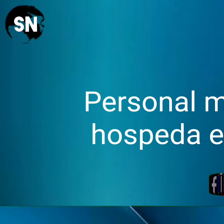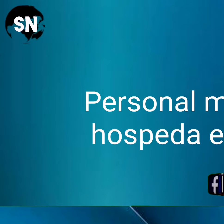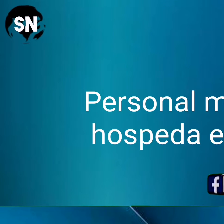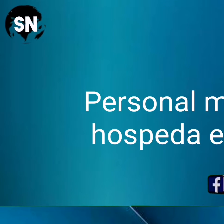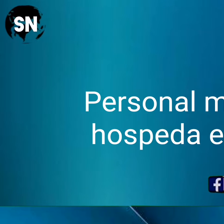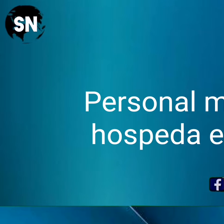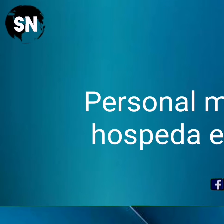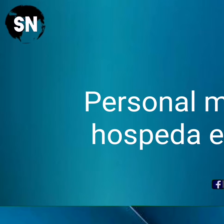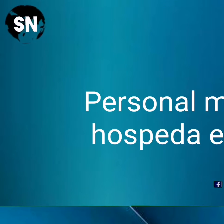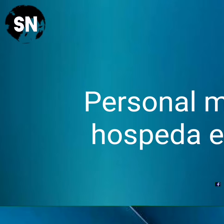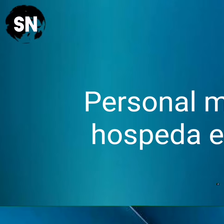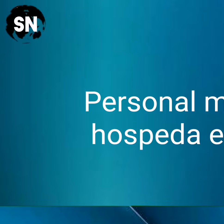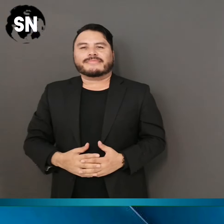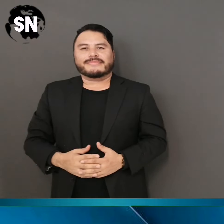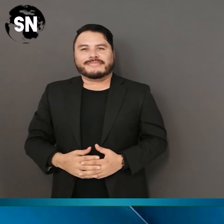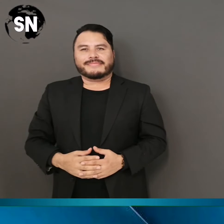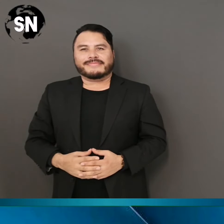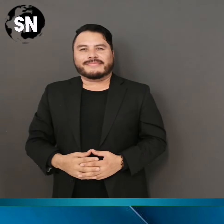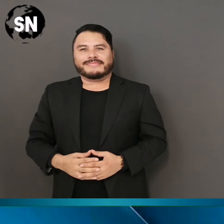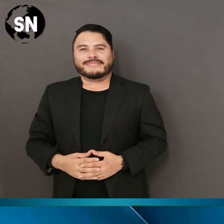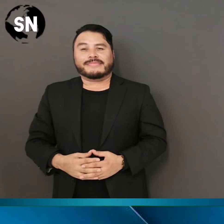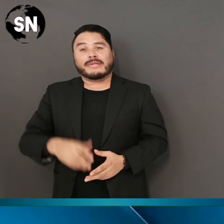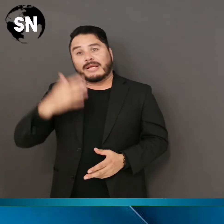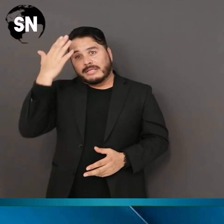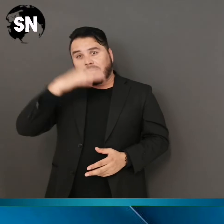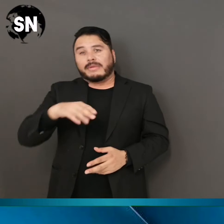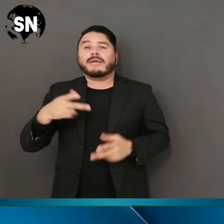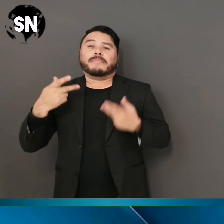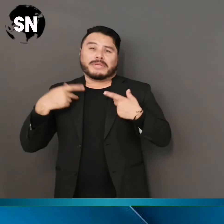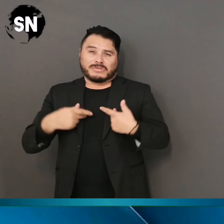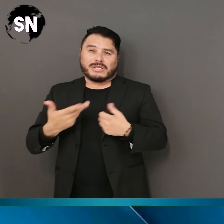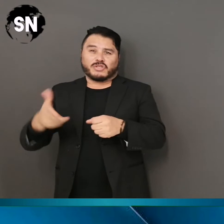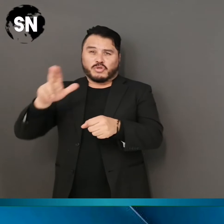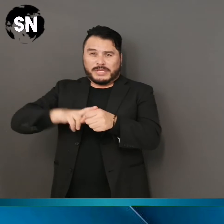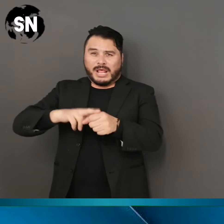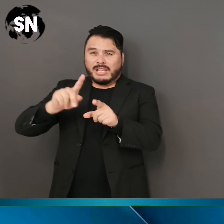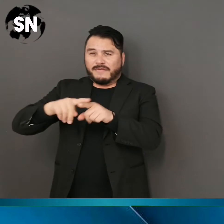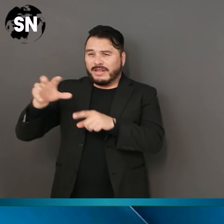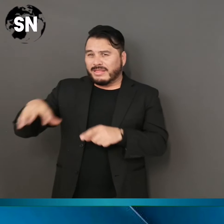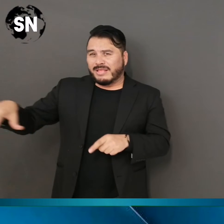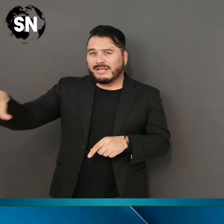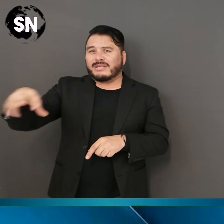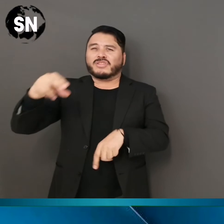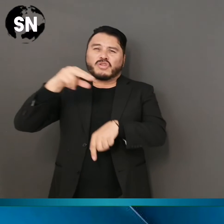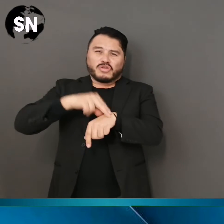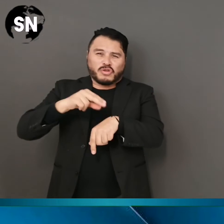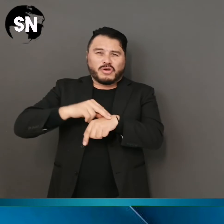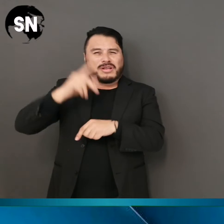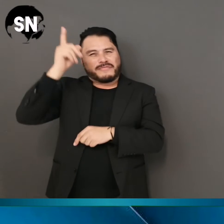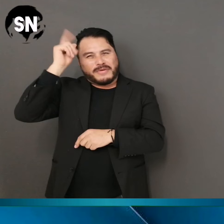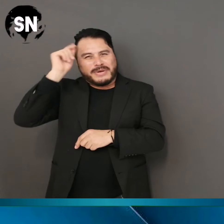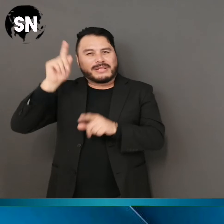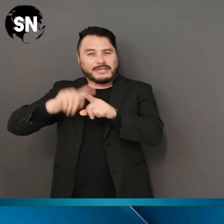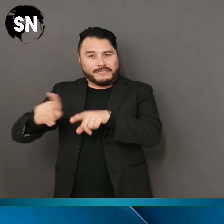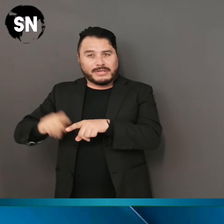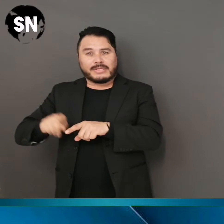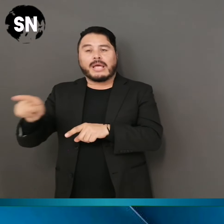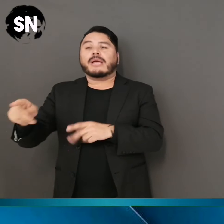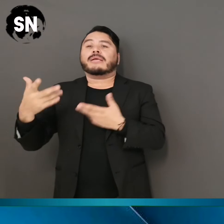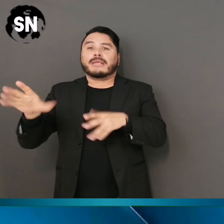Personal médico se hospeda en Los Pinos Personal médico del Instituto Mexicano del Seguro Social, que atiende a pacientes infectados